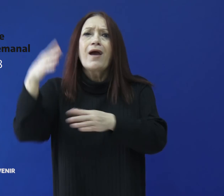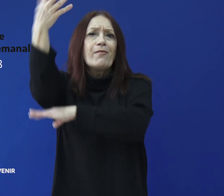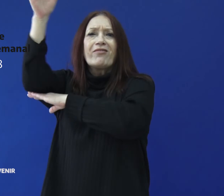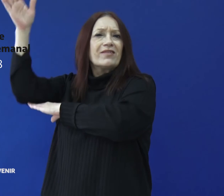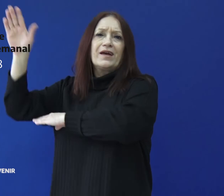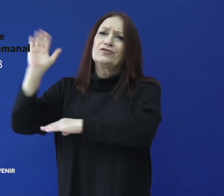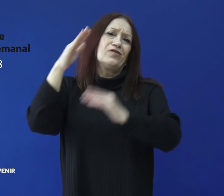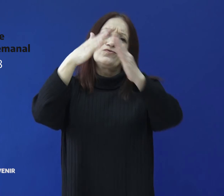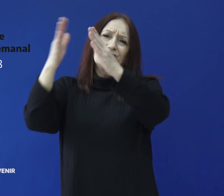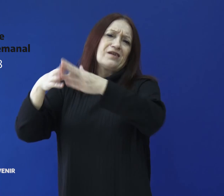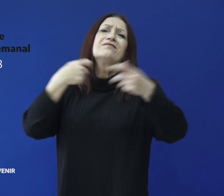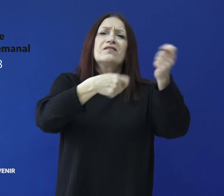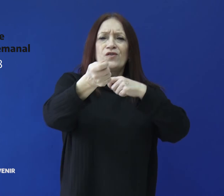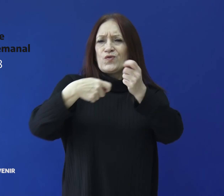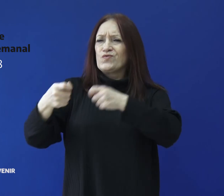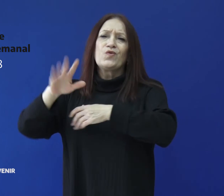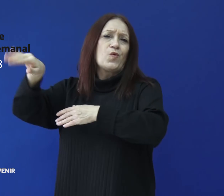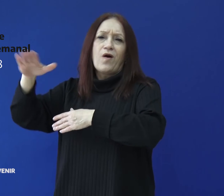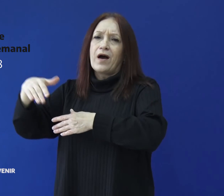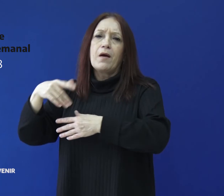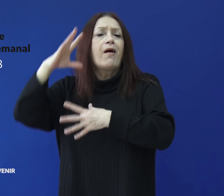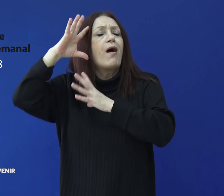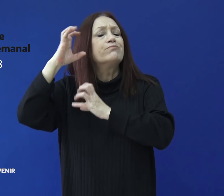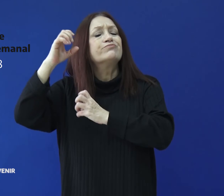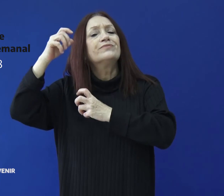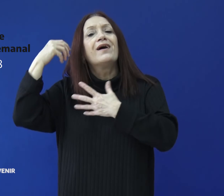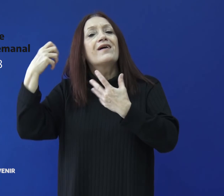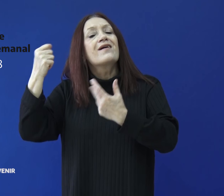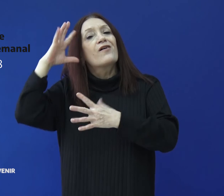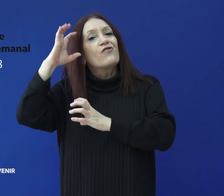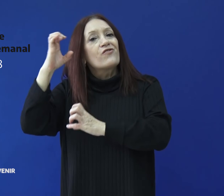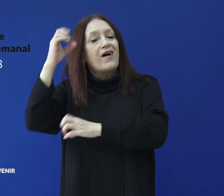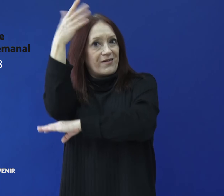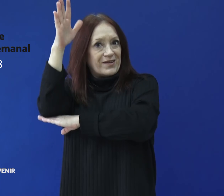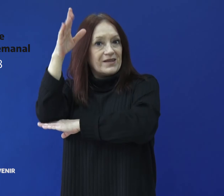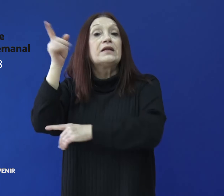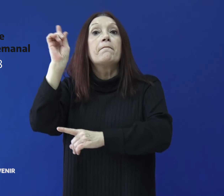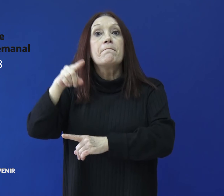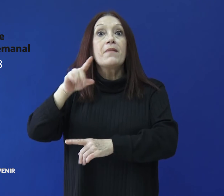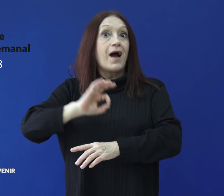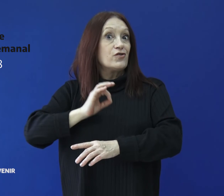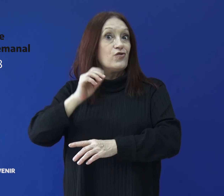hogares y los comercios para conmemorar el Día de la Bandera y el Año del General Manuel Belgrano.